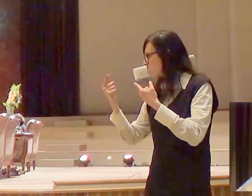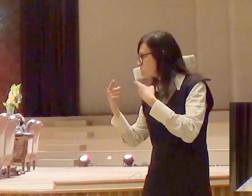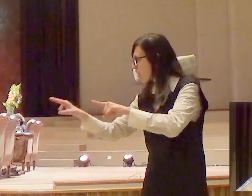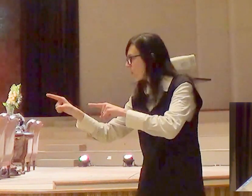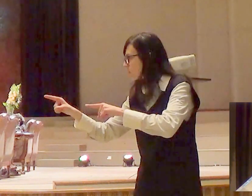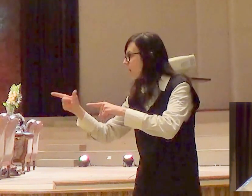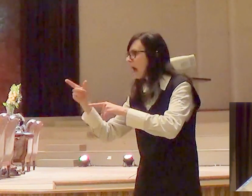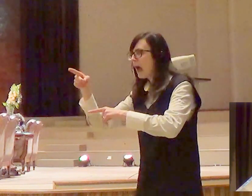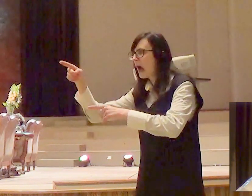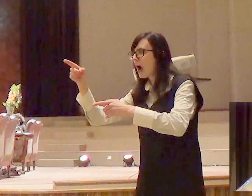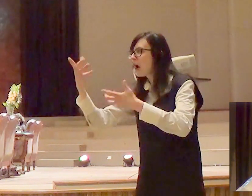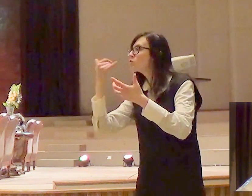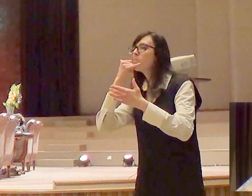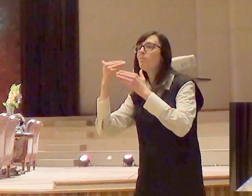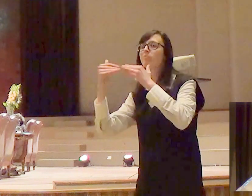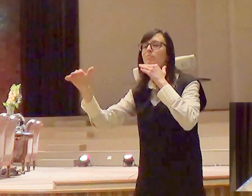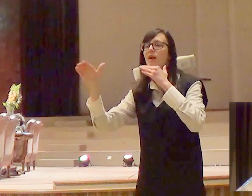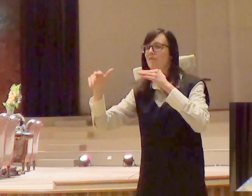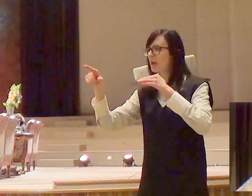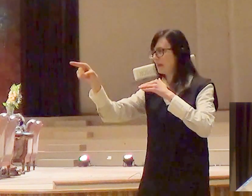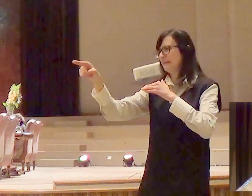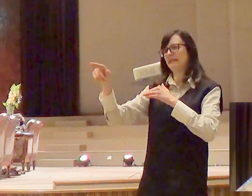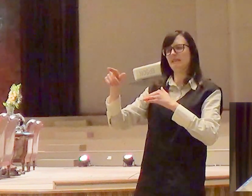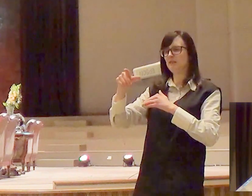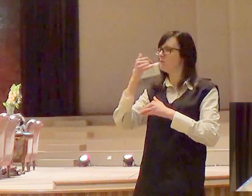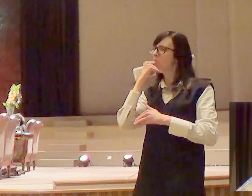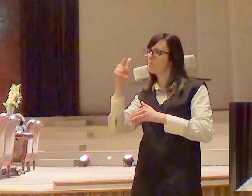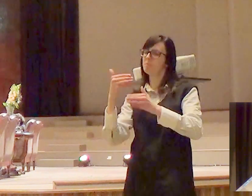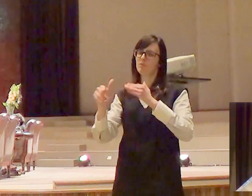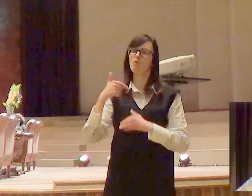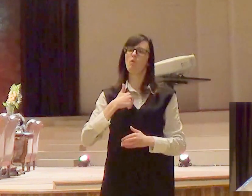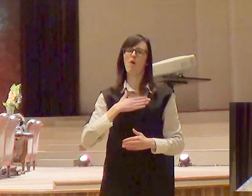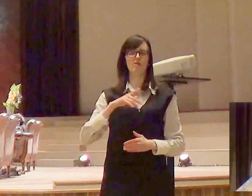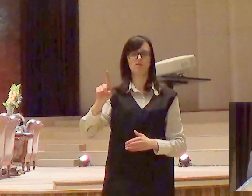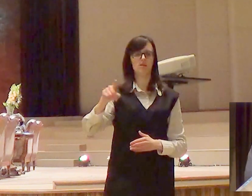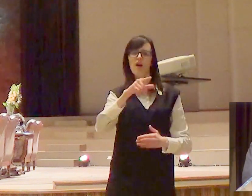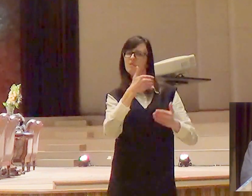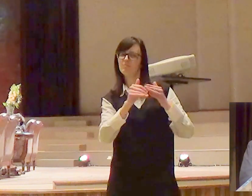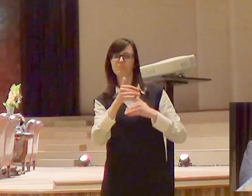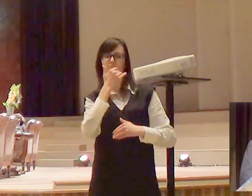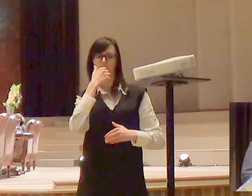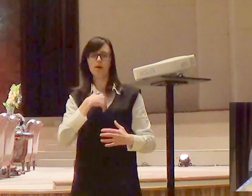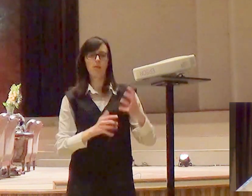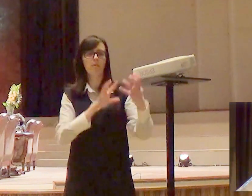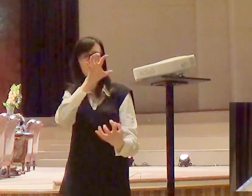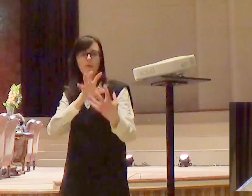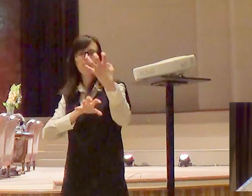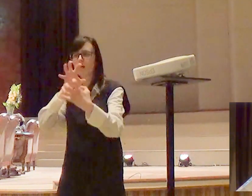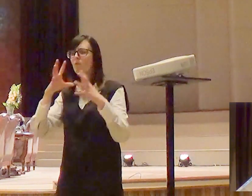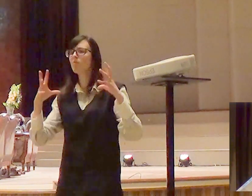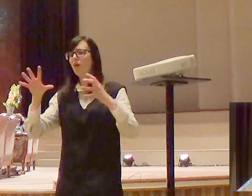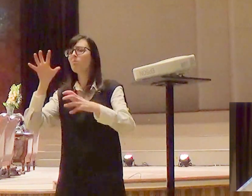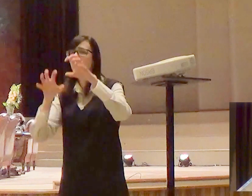representam autoridade sobre nós. Algumas pessoas quando estão assim,